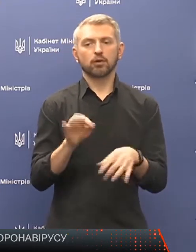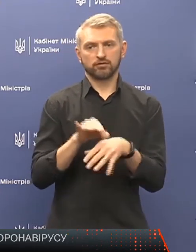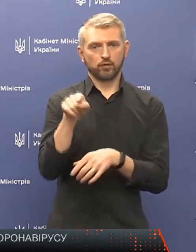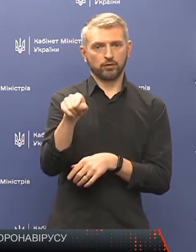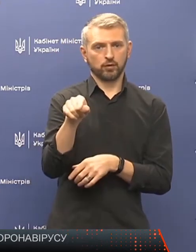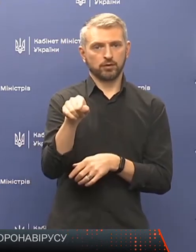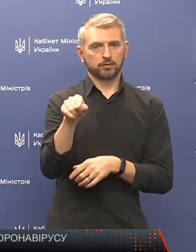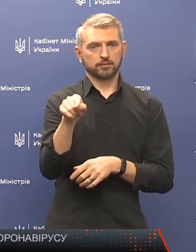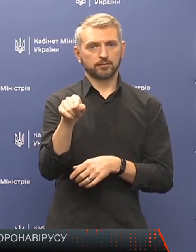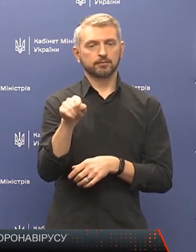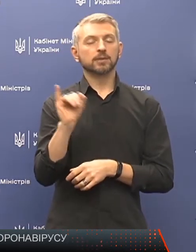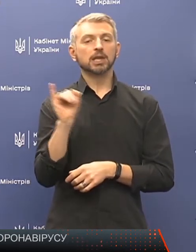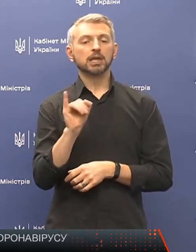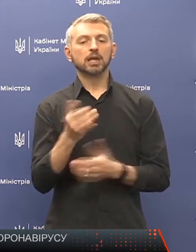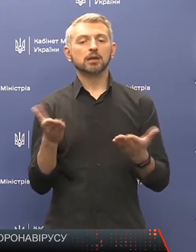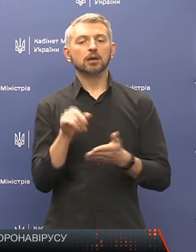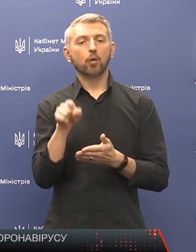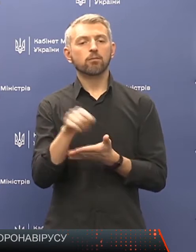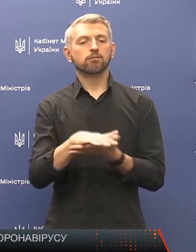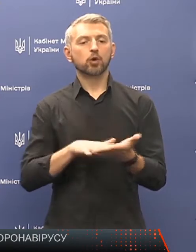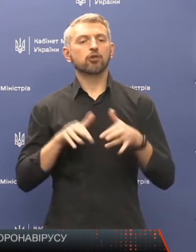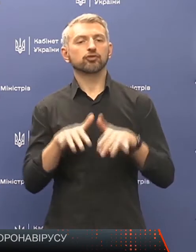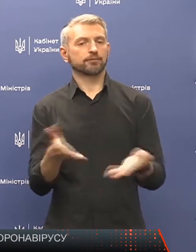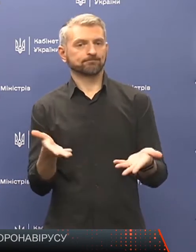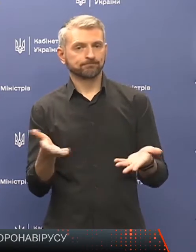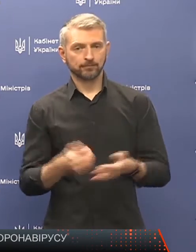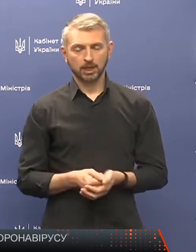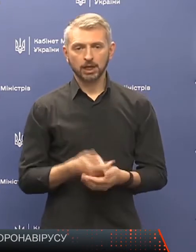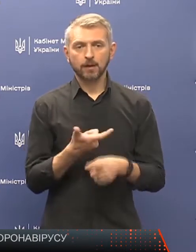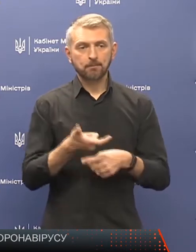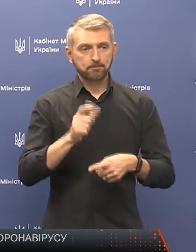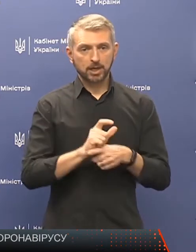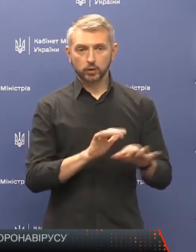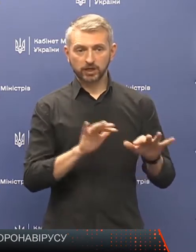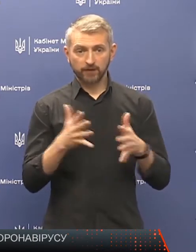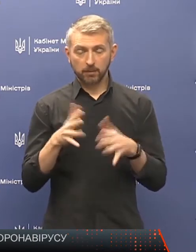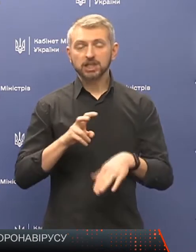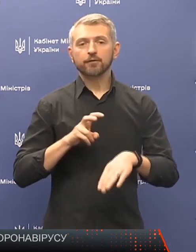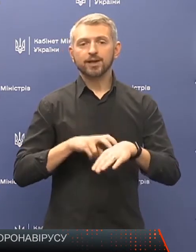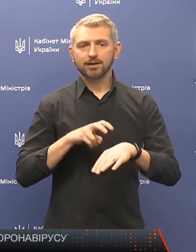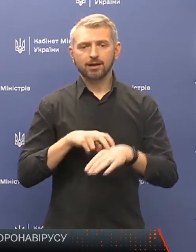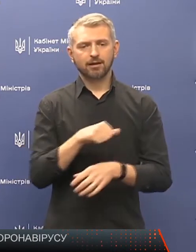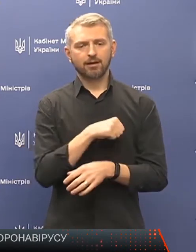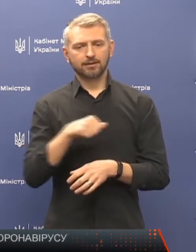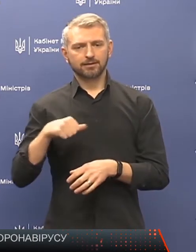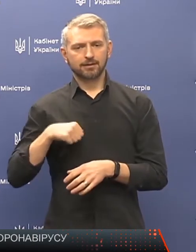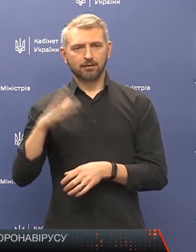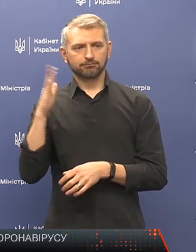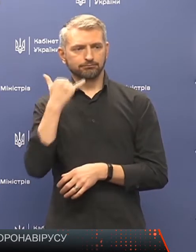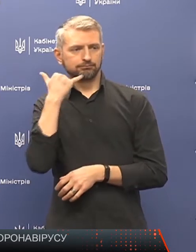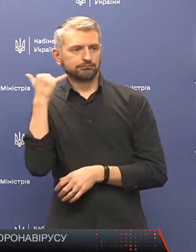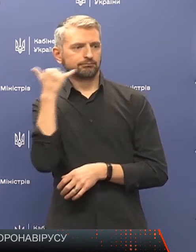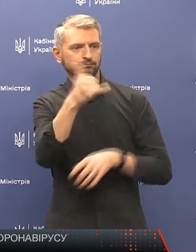і який його подальший дій. В більшості випадків лікар сам зателефонує до